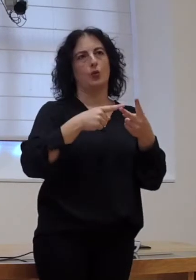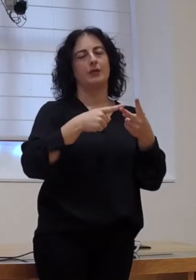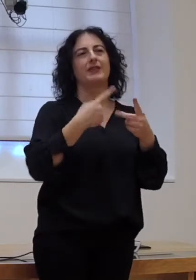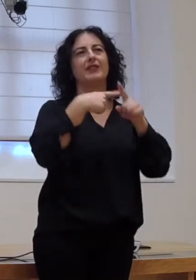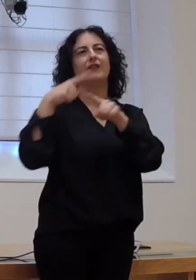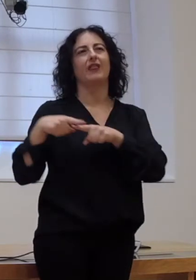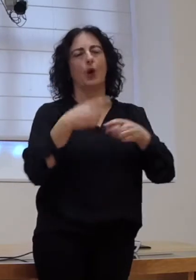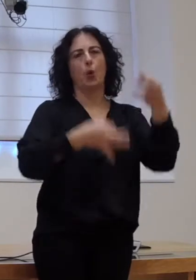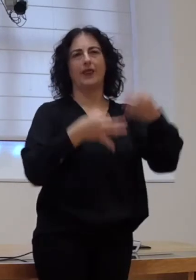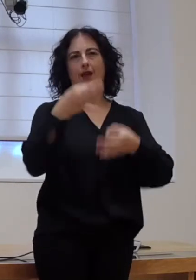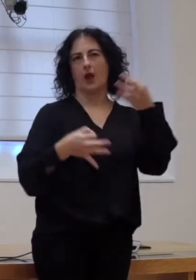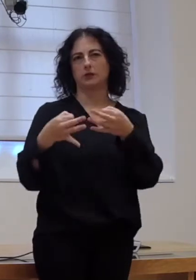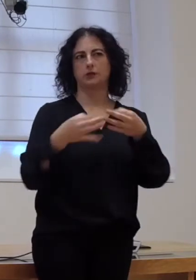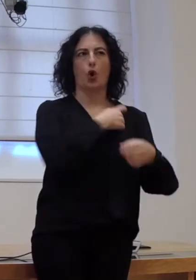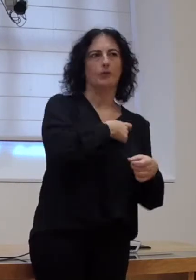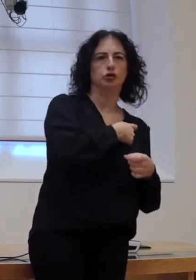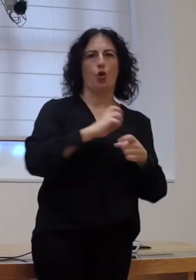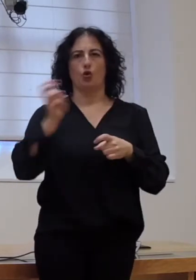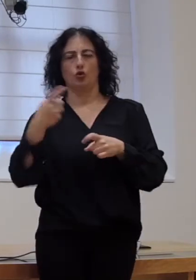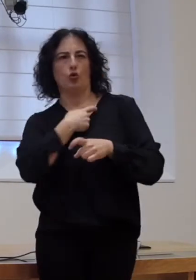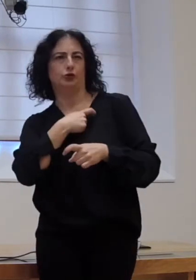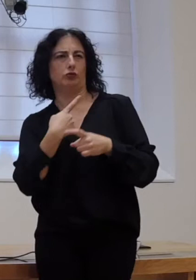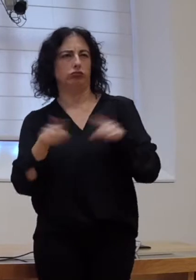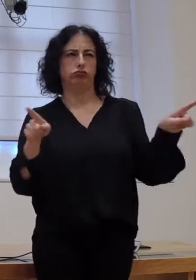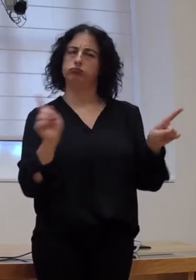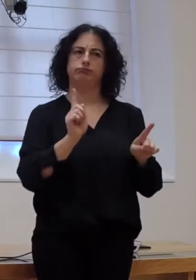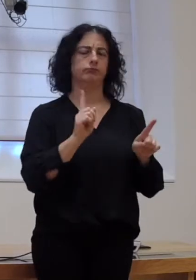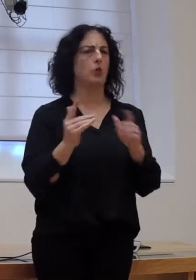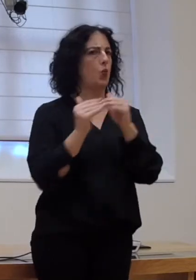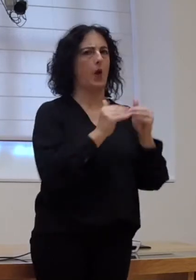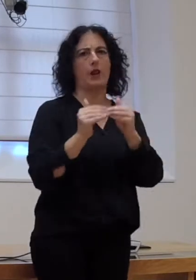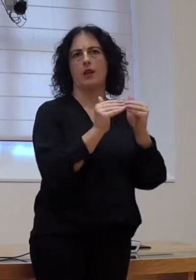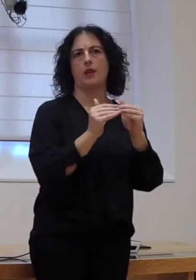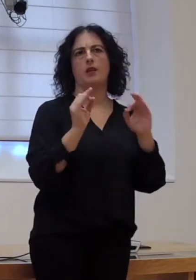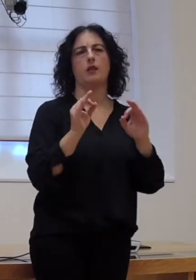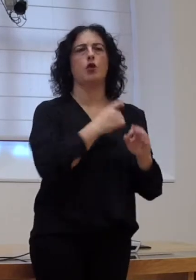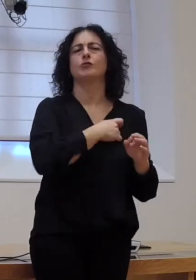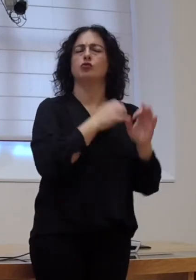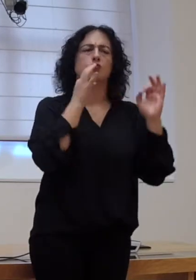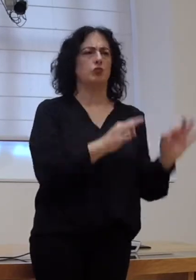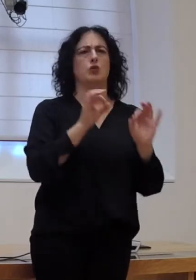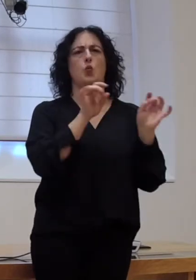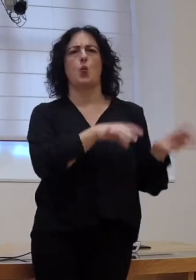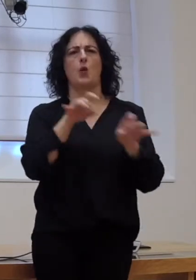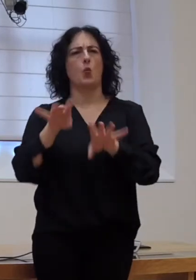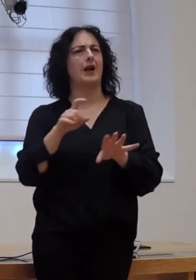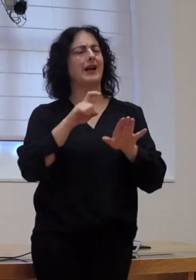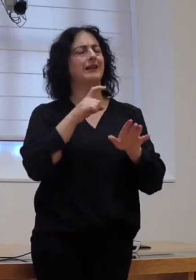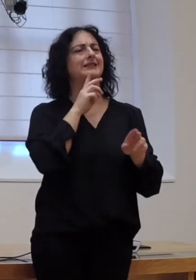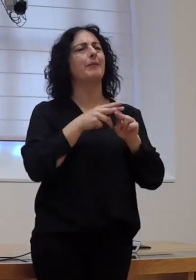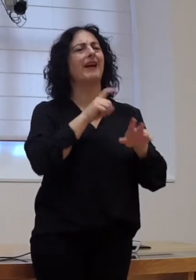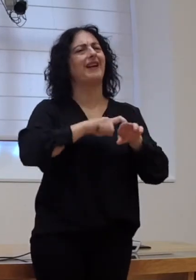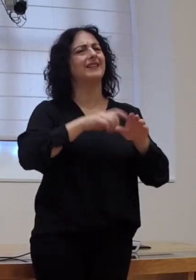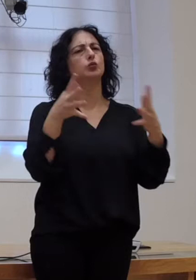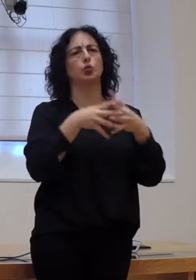diferencias jurídicas entre unhas comisións e outras unha comisión con todas as da lei de carácter estructural